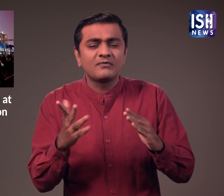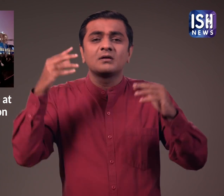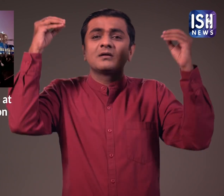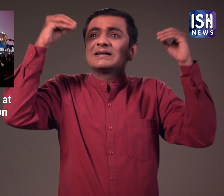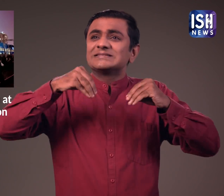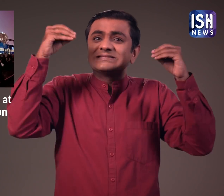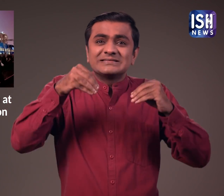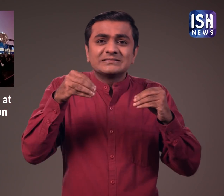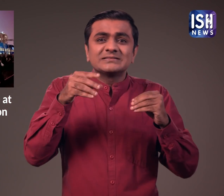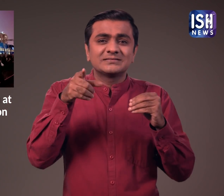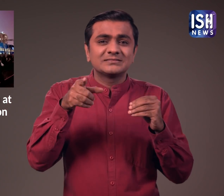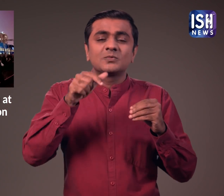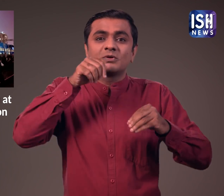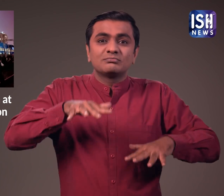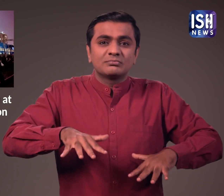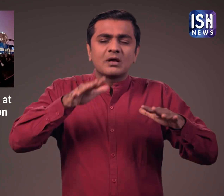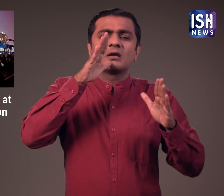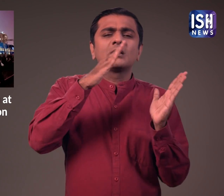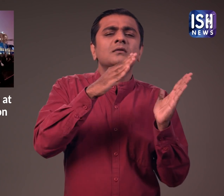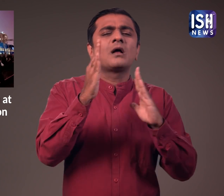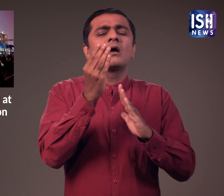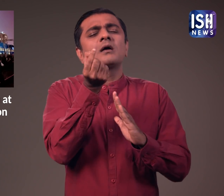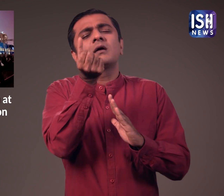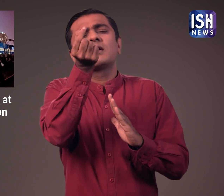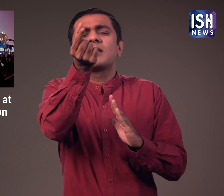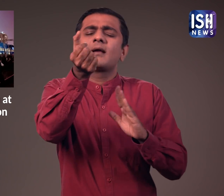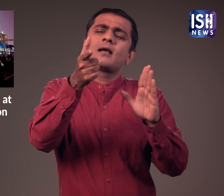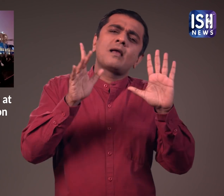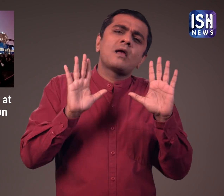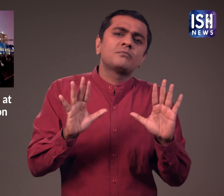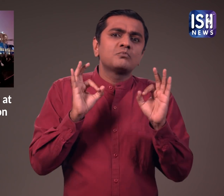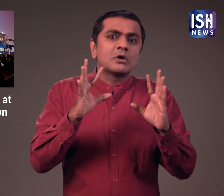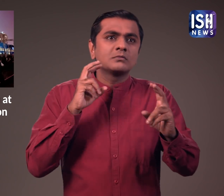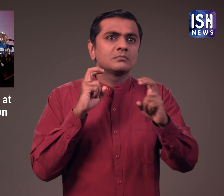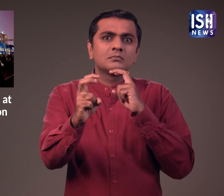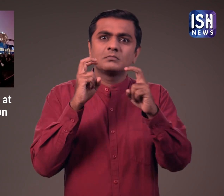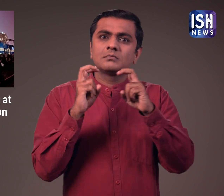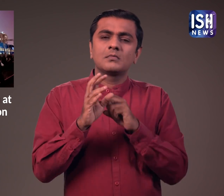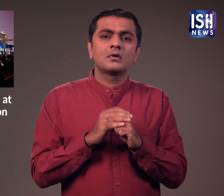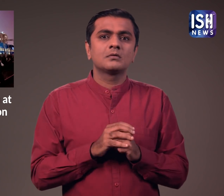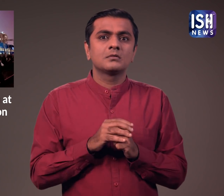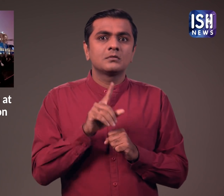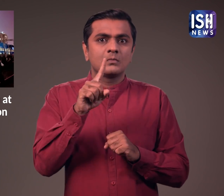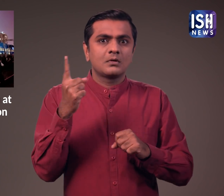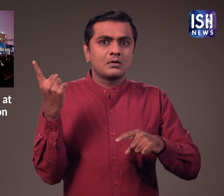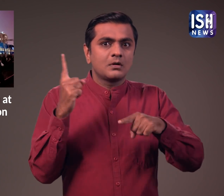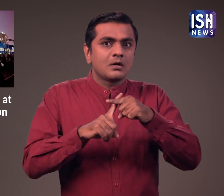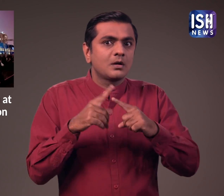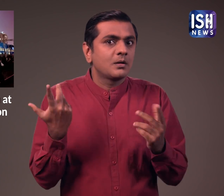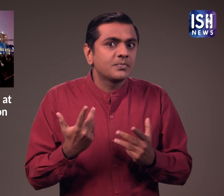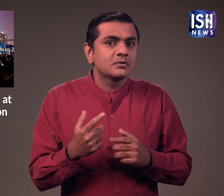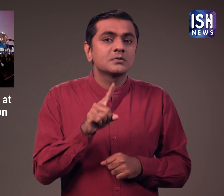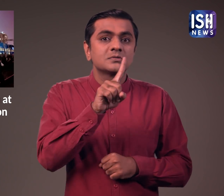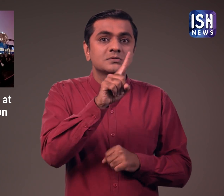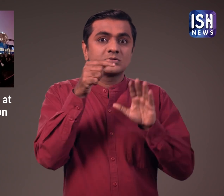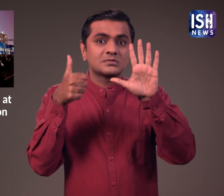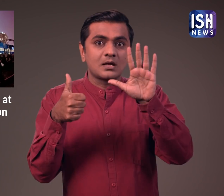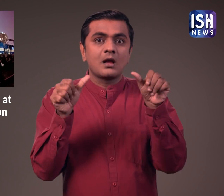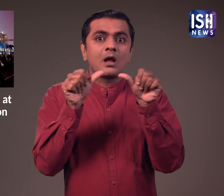भारी बारेश, बार्ड आधी के कारण देरी हो सकती है। लेकिन अन्यथा ट्रेने बहुत समय पर होती है। हाला कि 16 अपरेल को सभी लोकल